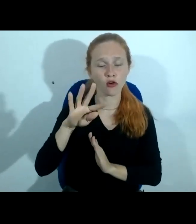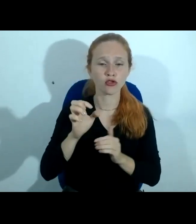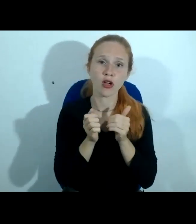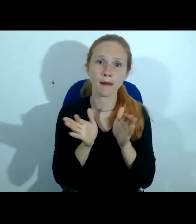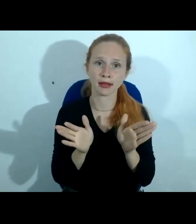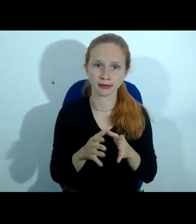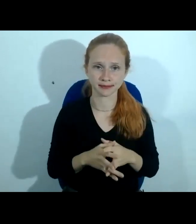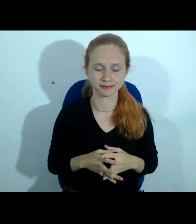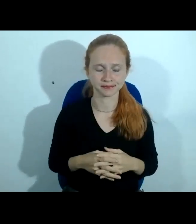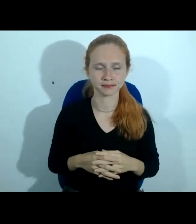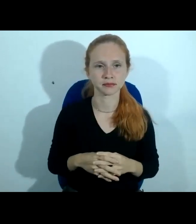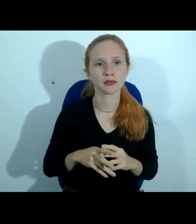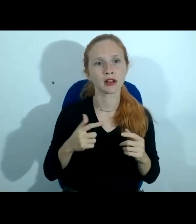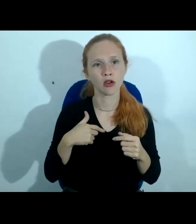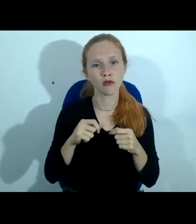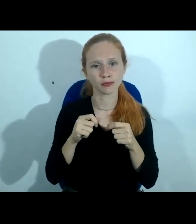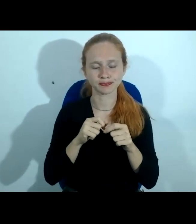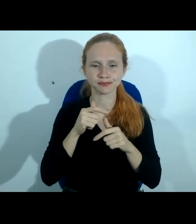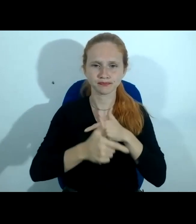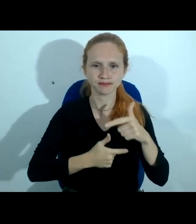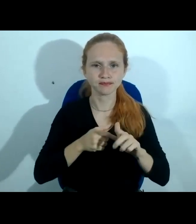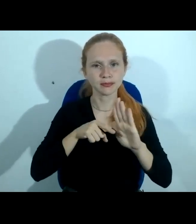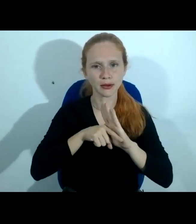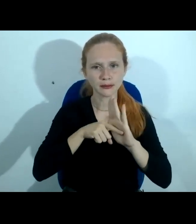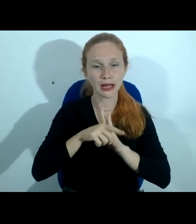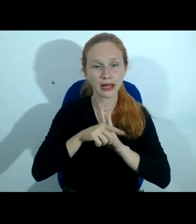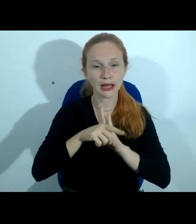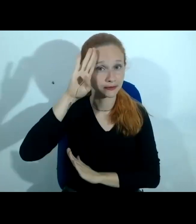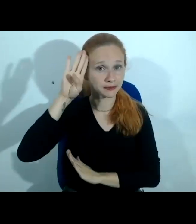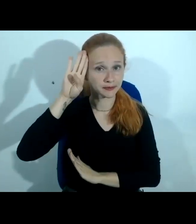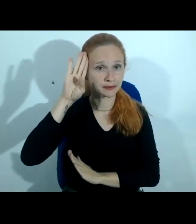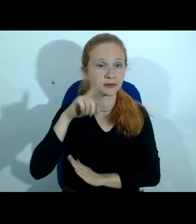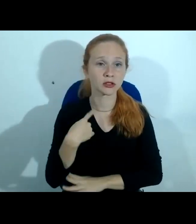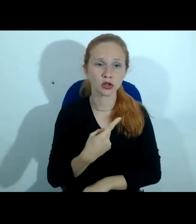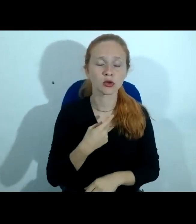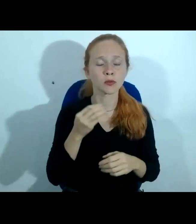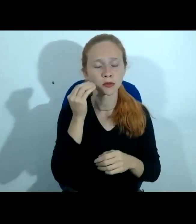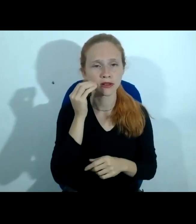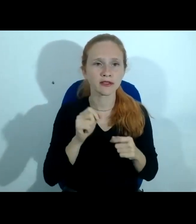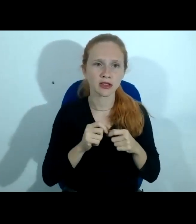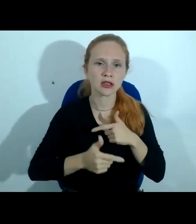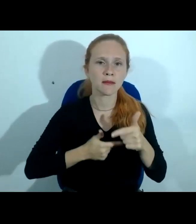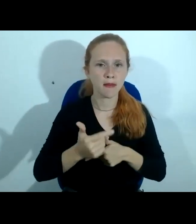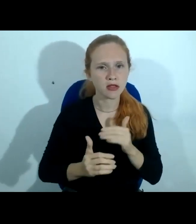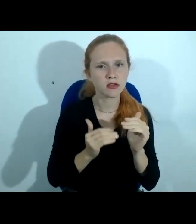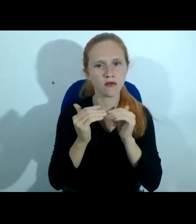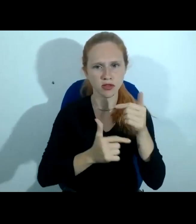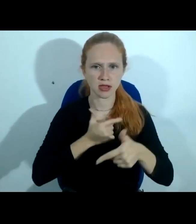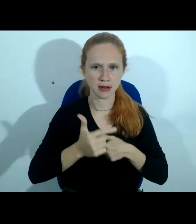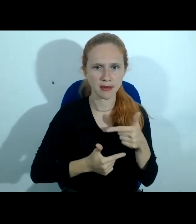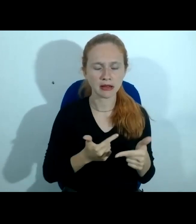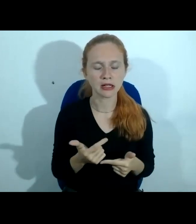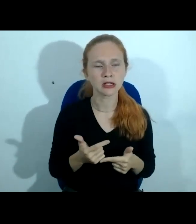a fazer esse trabalho, ter essa pesquisa acadêmica, para que nós pudéssemos fazer esse trabalho, desenvolver esse trabalho, foi